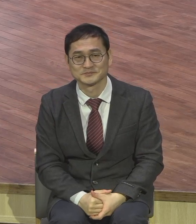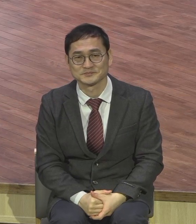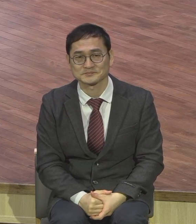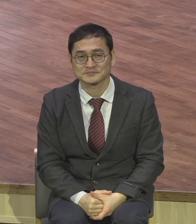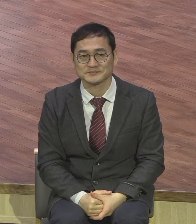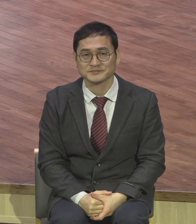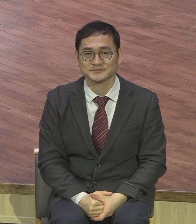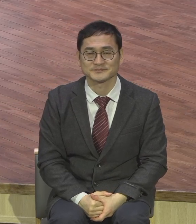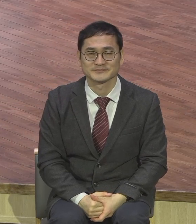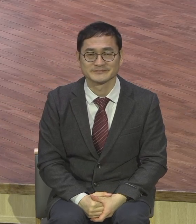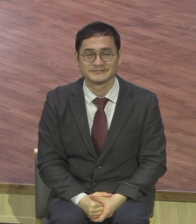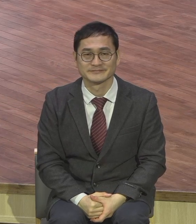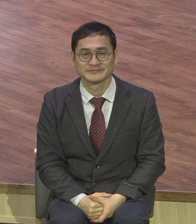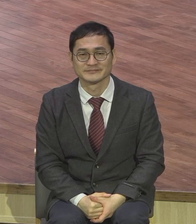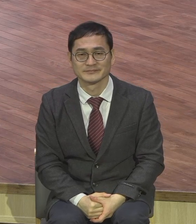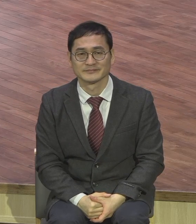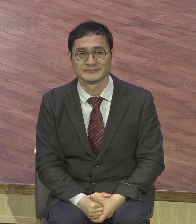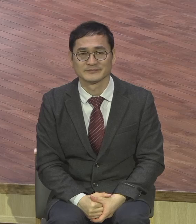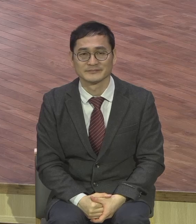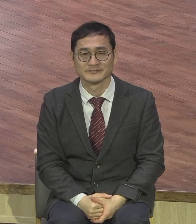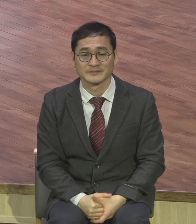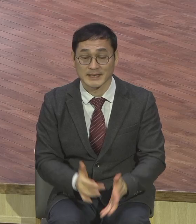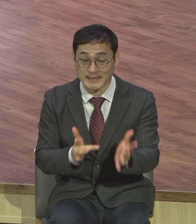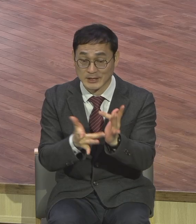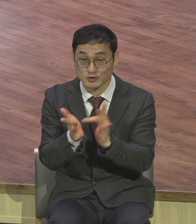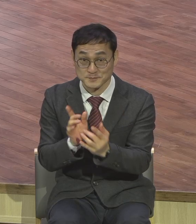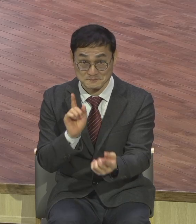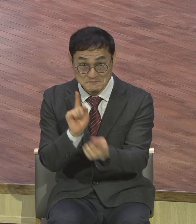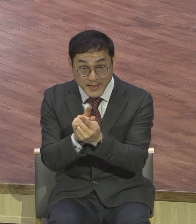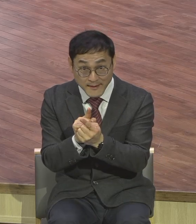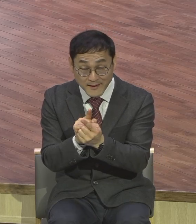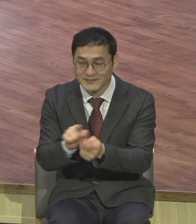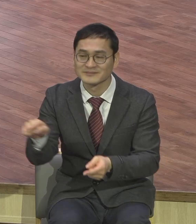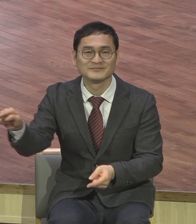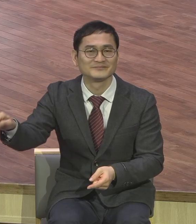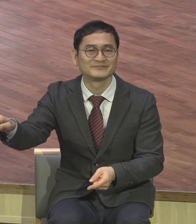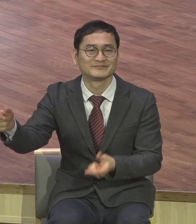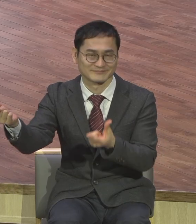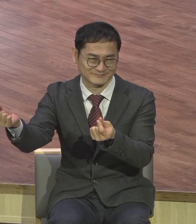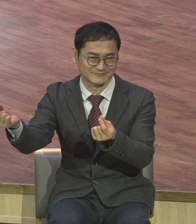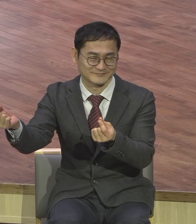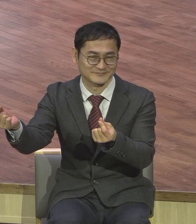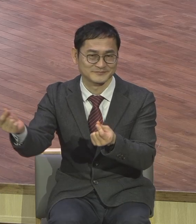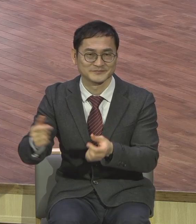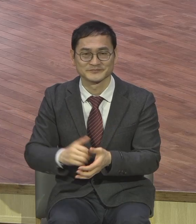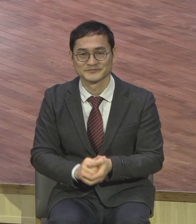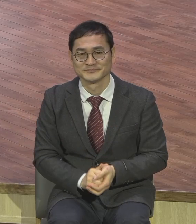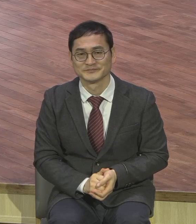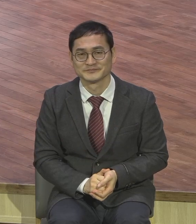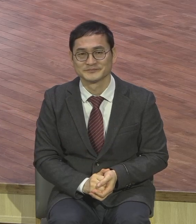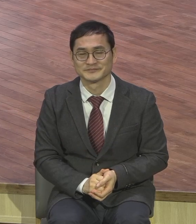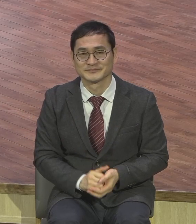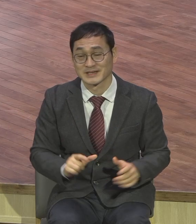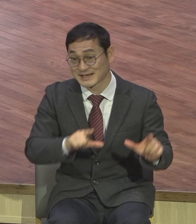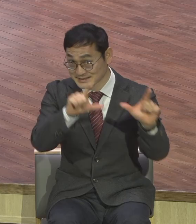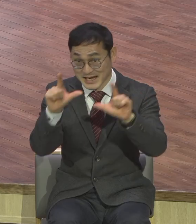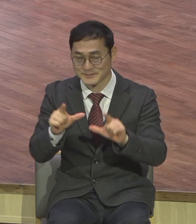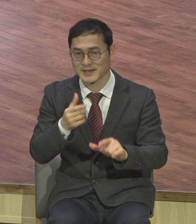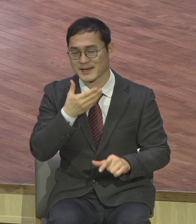예수님 만나면 그렇게 되어야됩니다 그 삶이 그래 너무너무 사는 게 행복해 하루가 금방금방